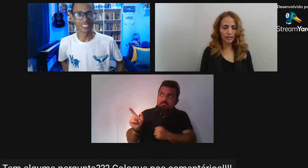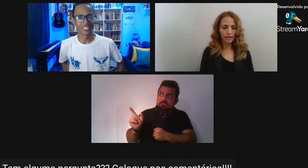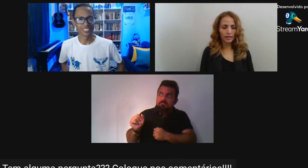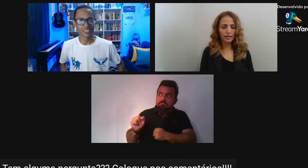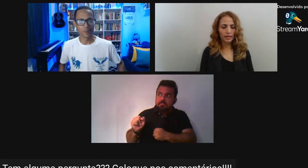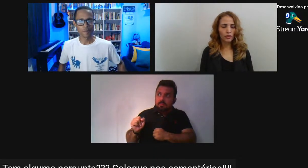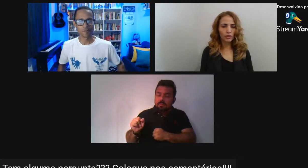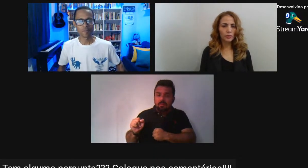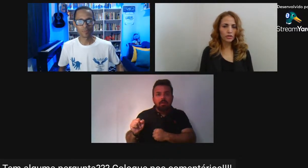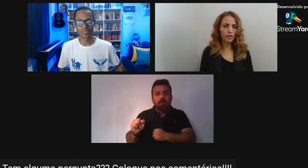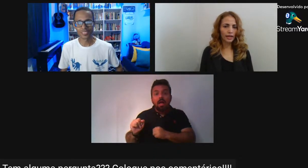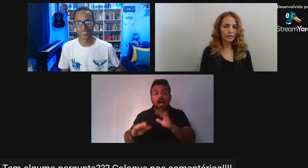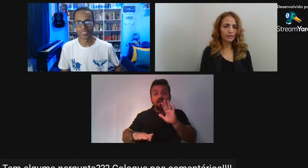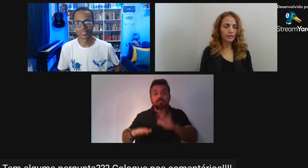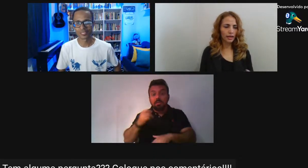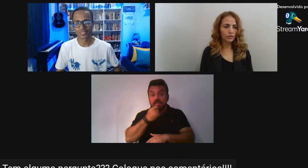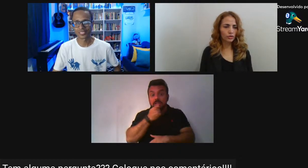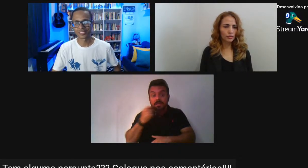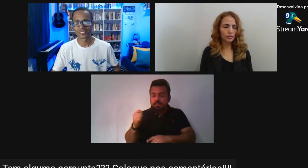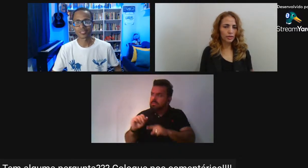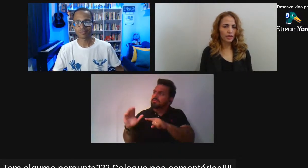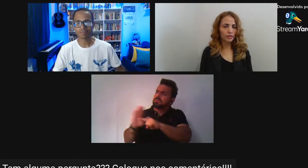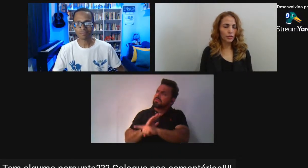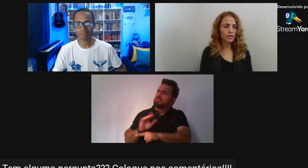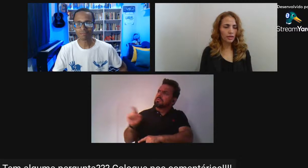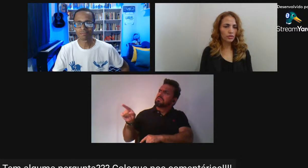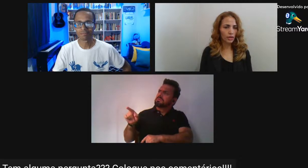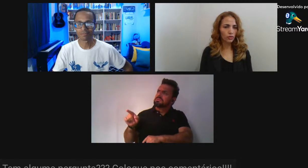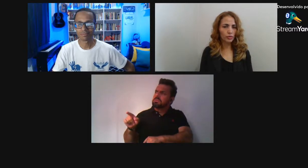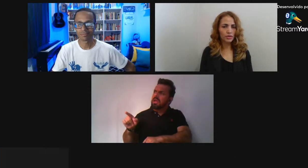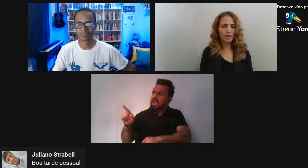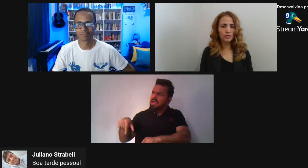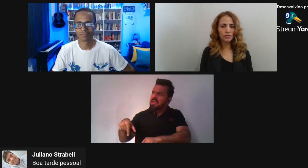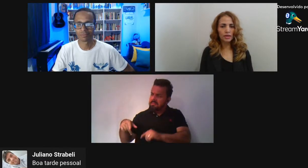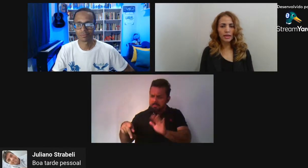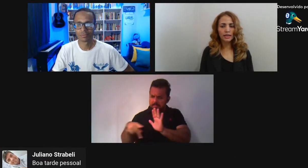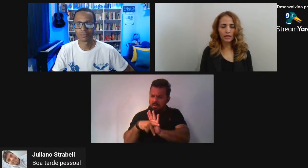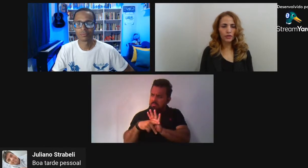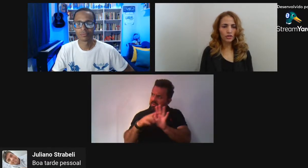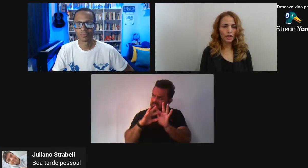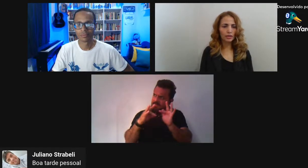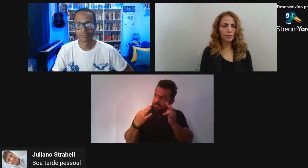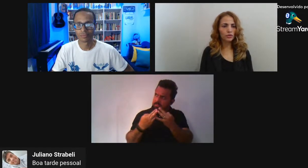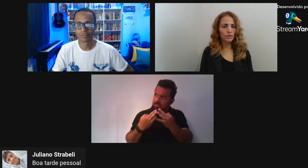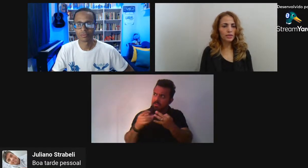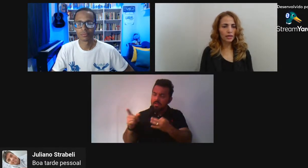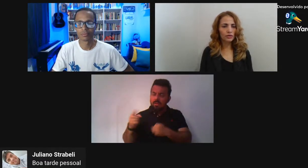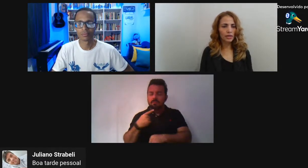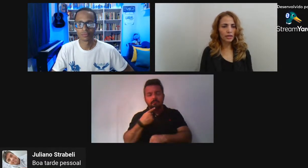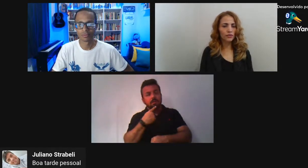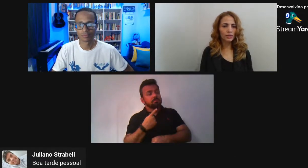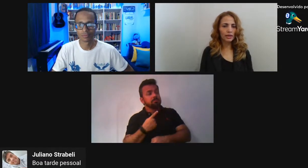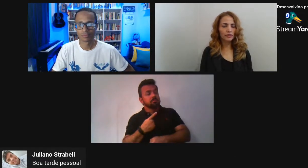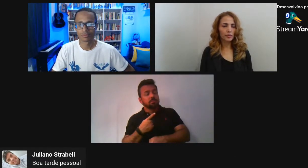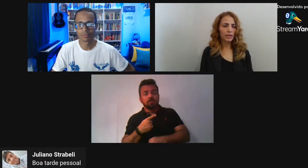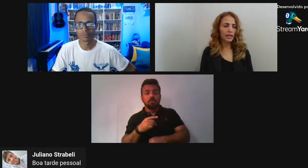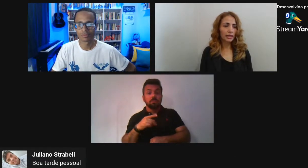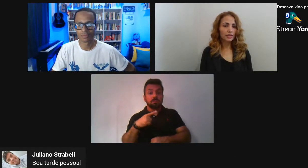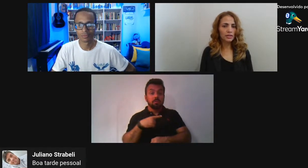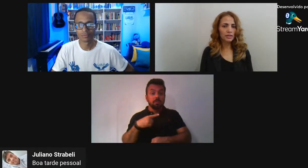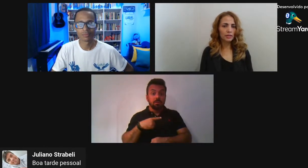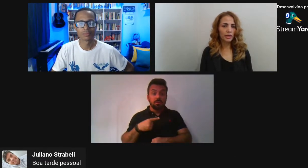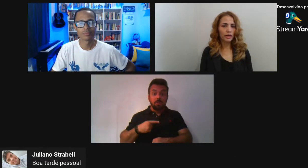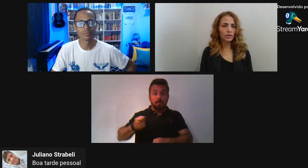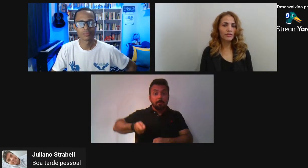Disse que Que quando Questionada No processo Houve um processo E ela foi questionada Pelo juiz Se ela gostaria De voltar Para a família